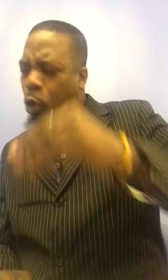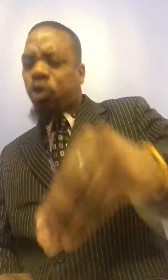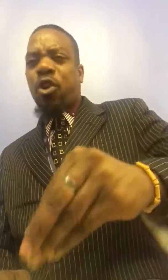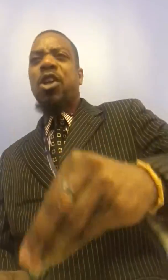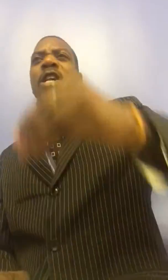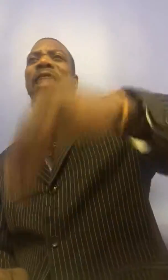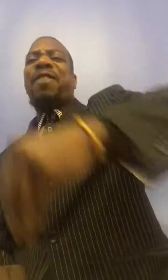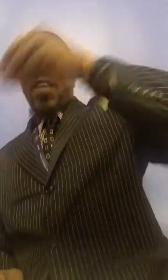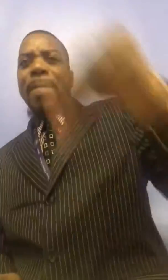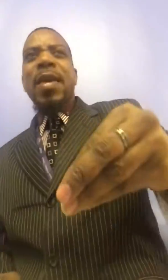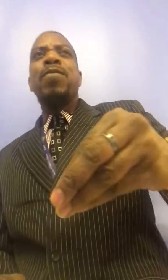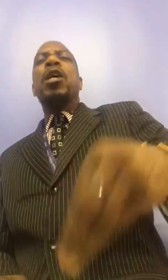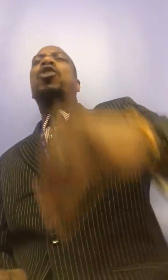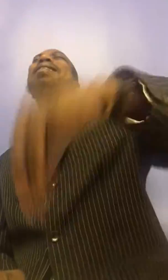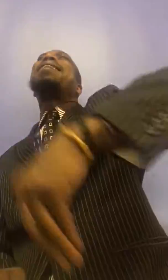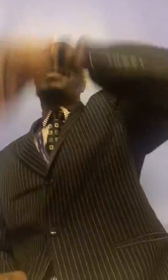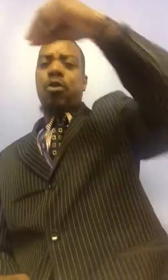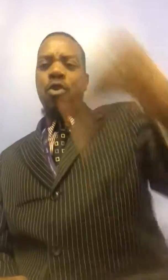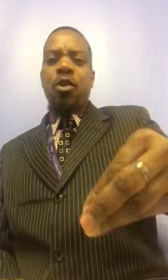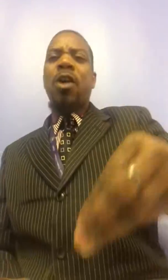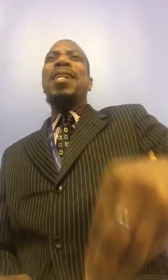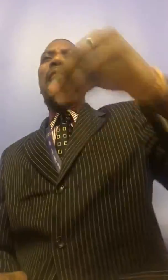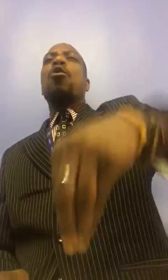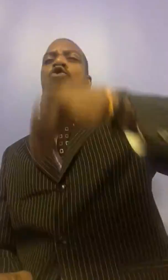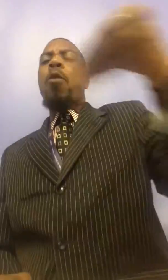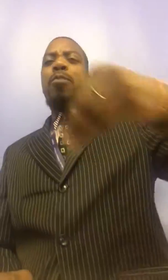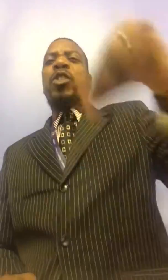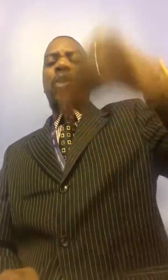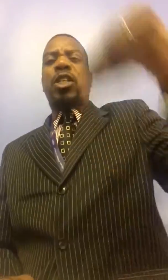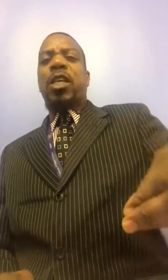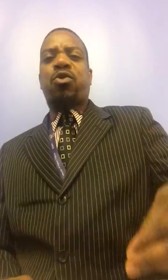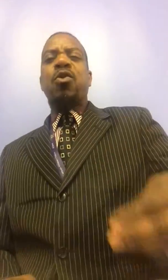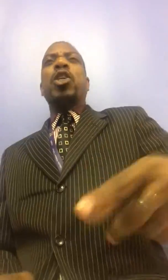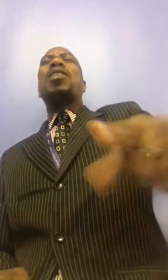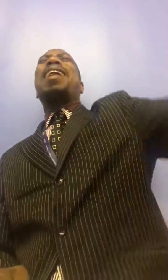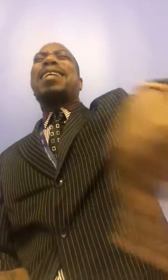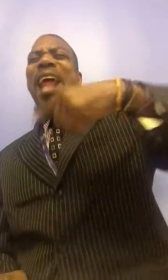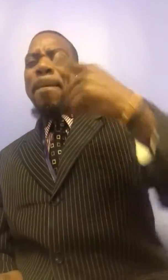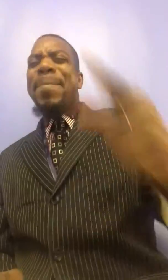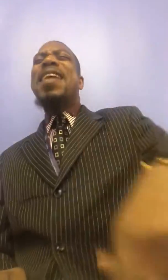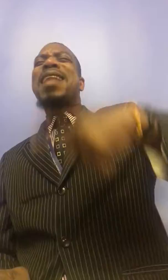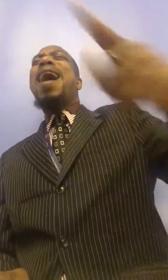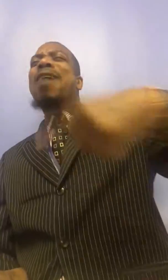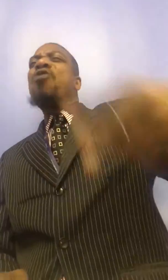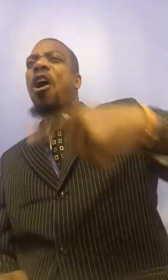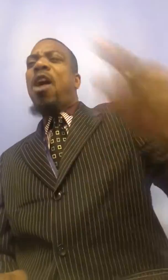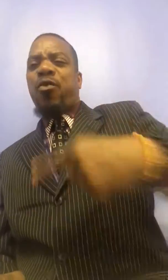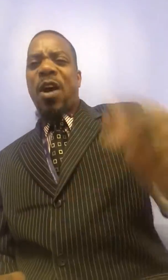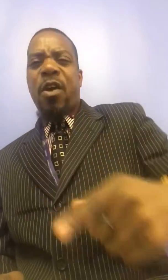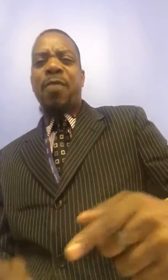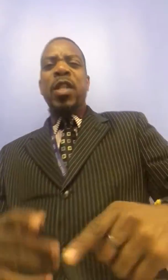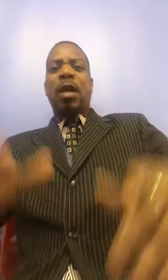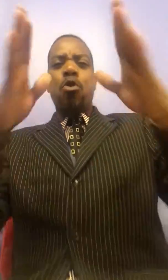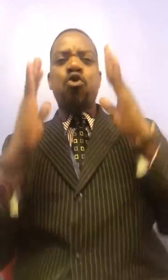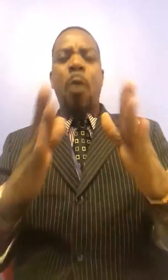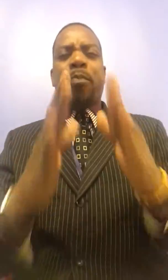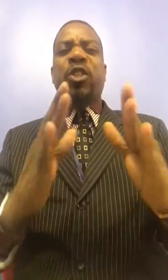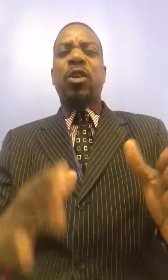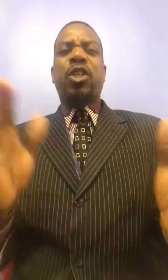contre ta famille. Je les ennule dans le nom puissant de Jésus. Je les ramène à l'envoyeur dans le nom puissant de